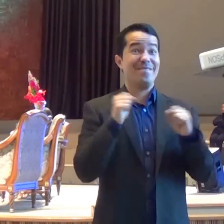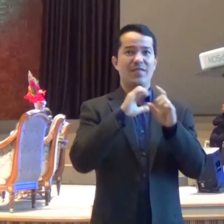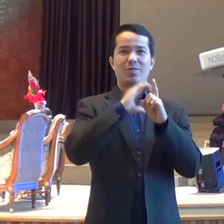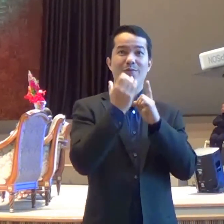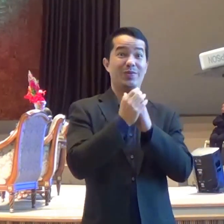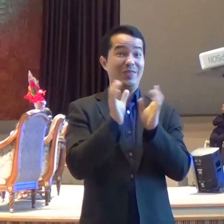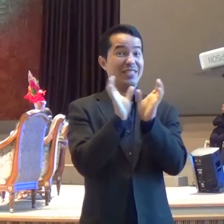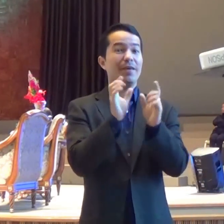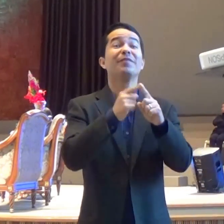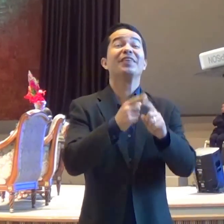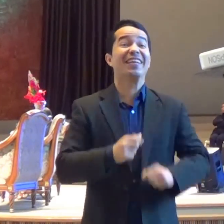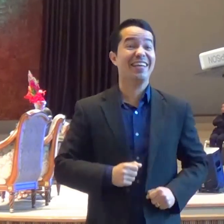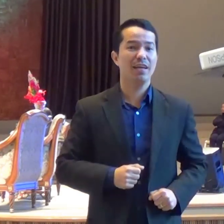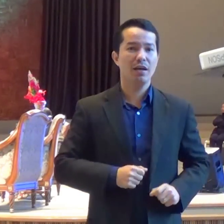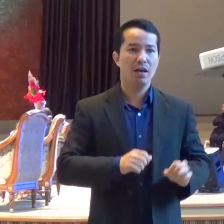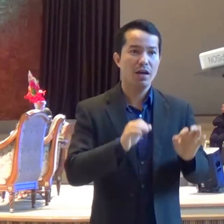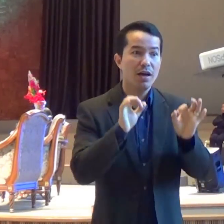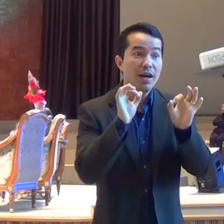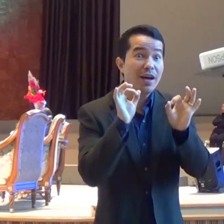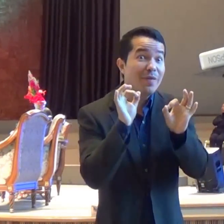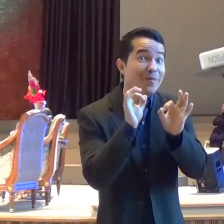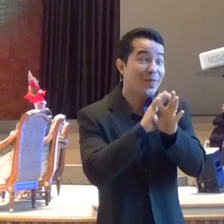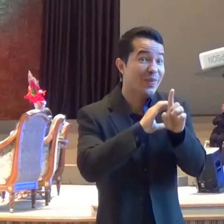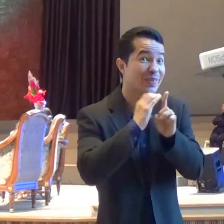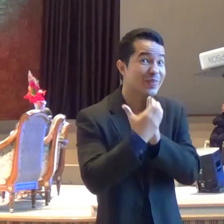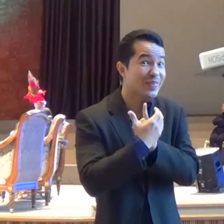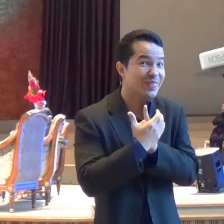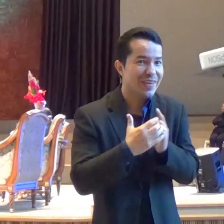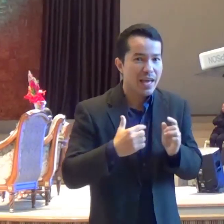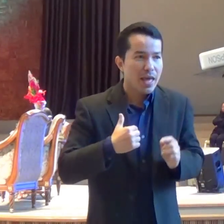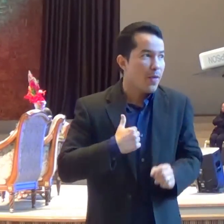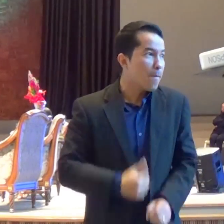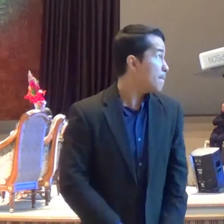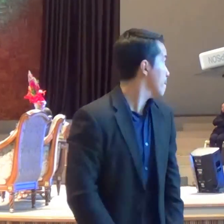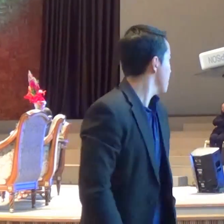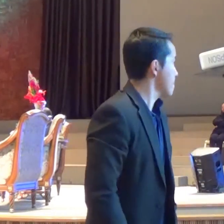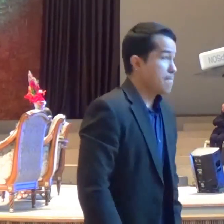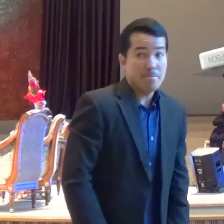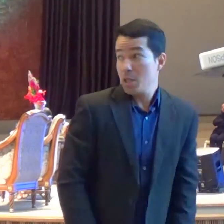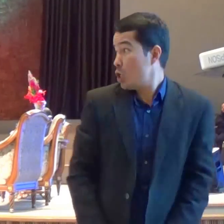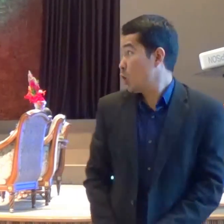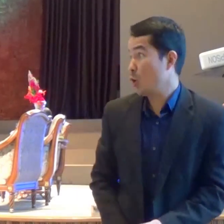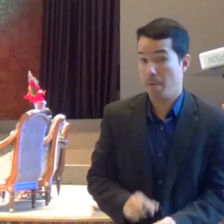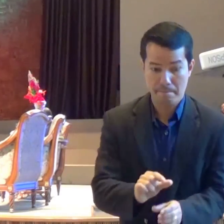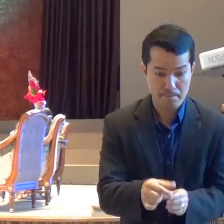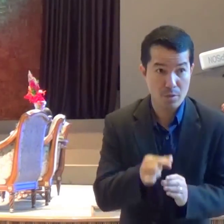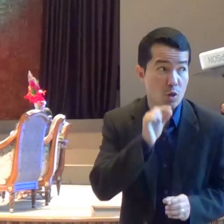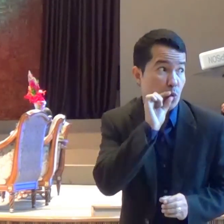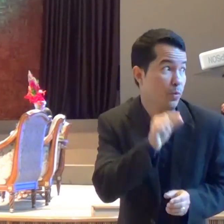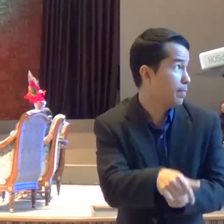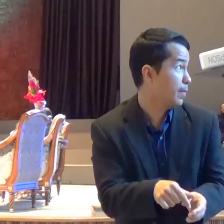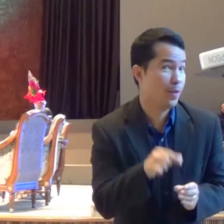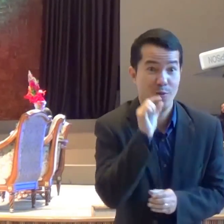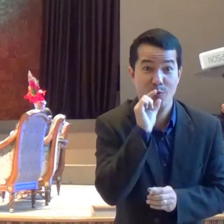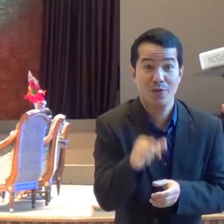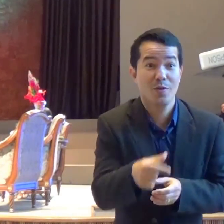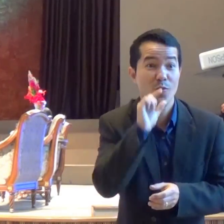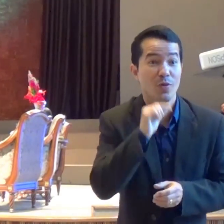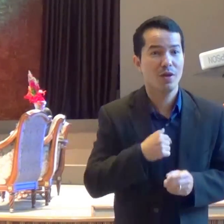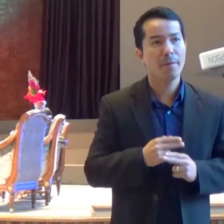Porque no final do culto Eu pegava todos os cálices Que estavam aí Que sobravam E